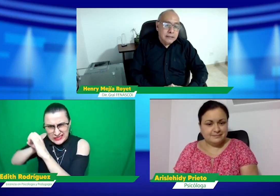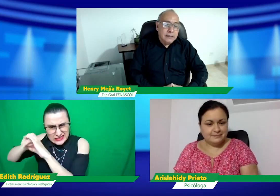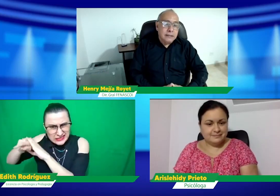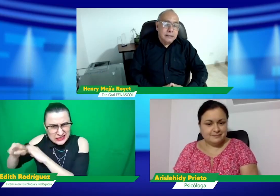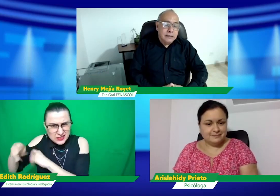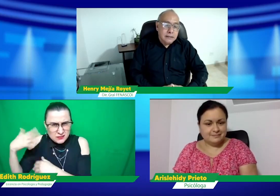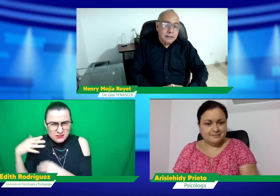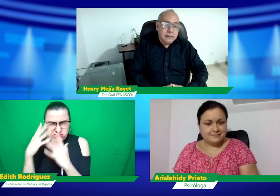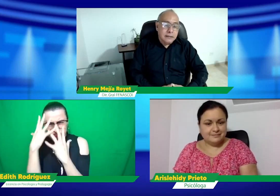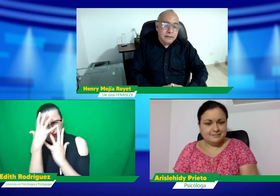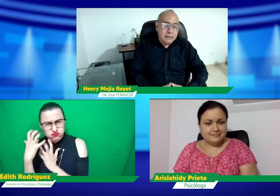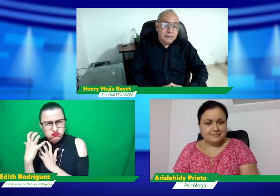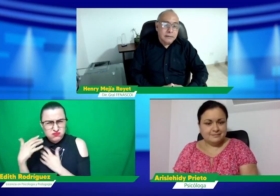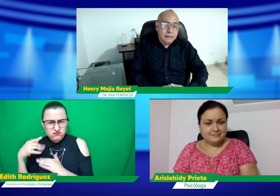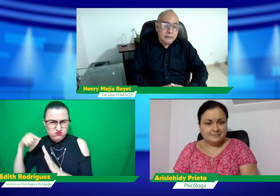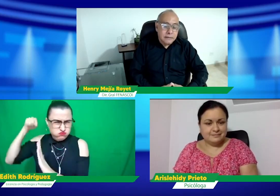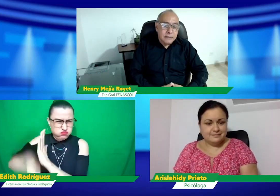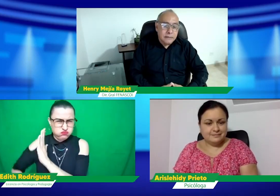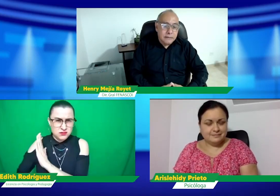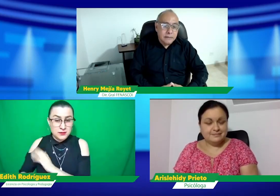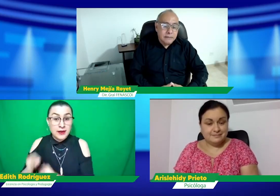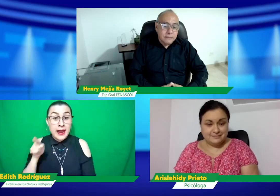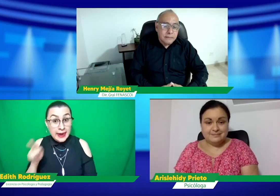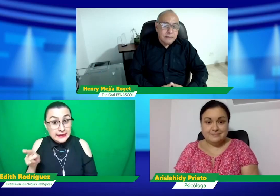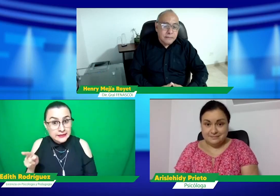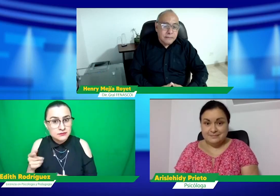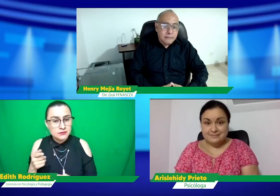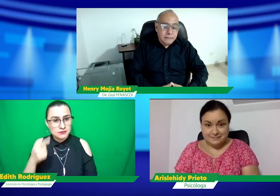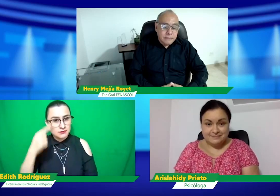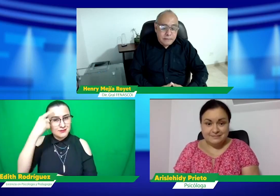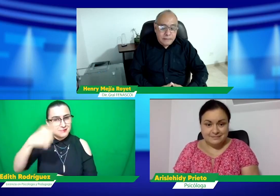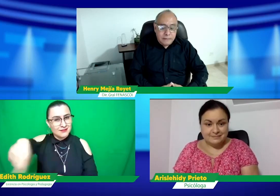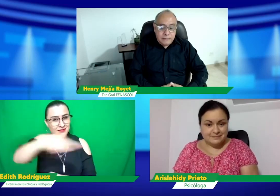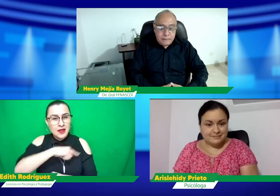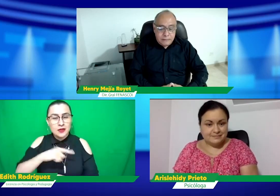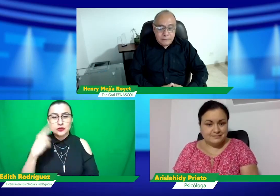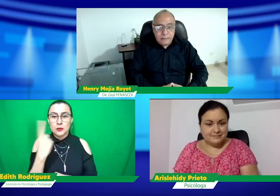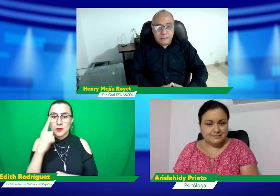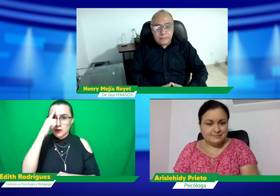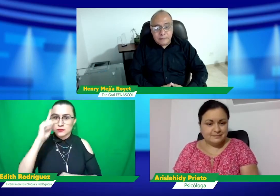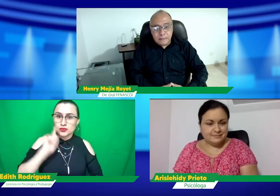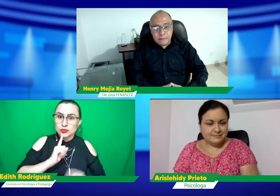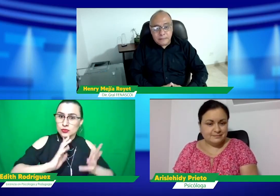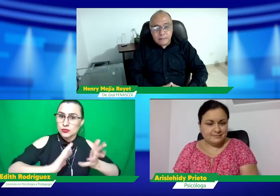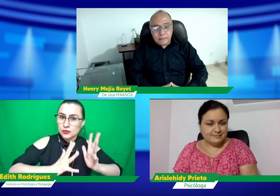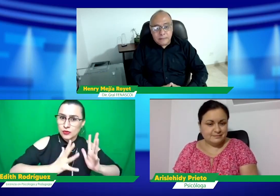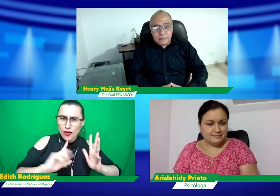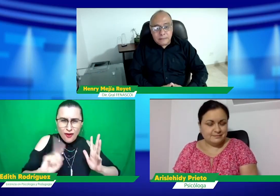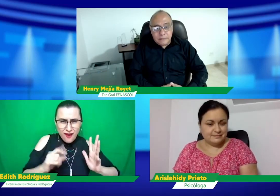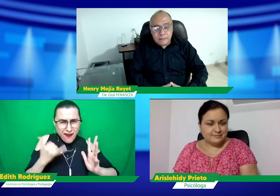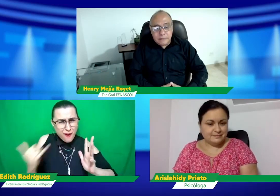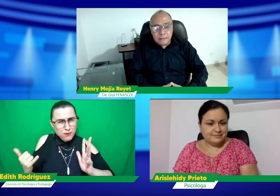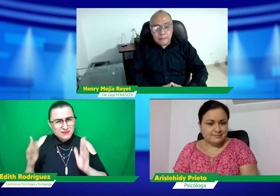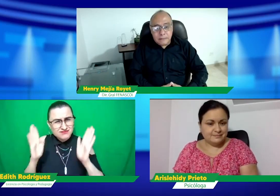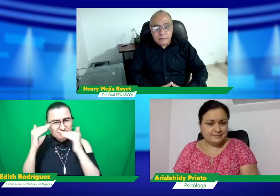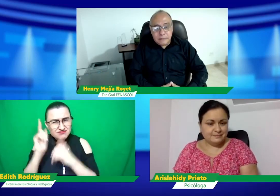era muy, muy complicado poder llegar, y es más difícil para ellos esas situaciones de ansiedad y depresión.